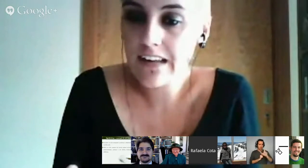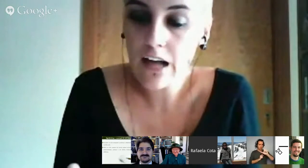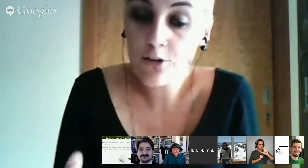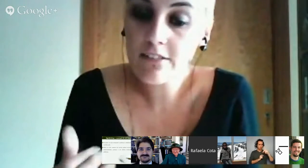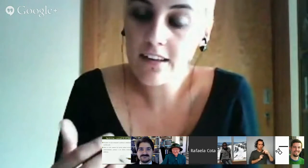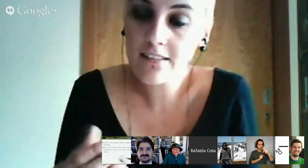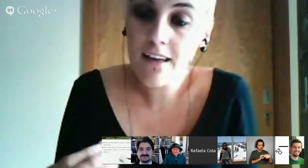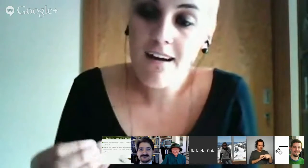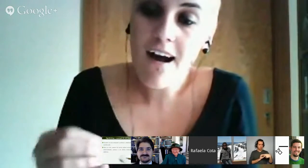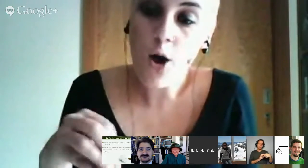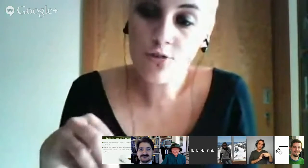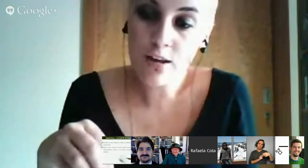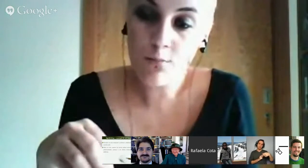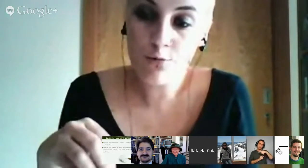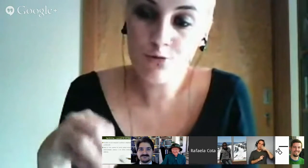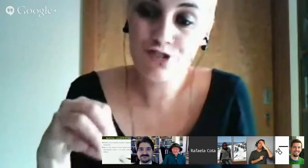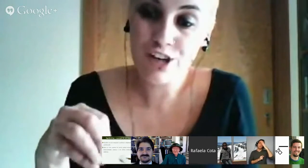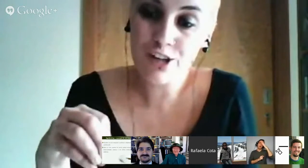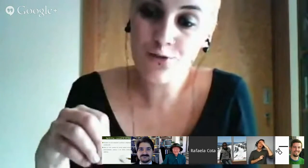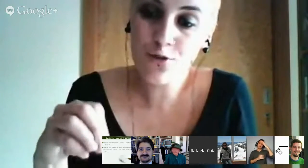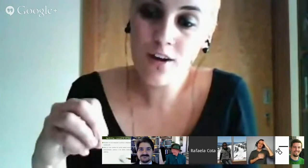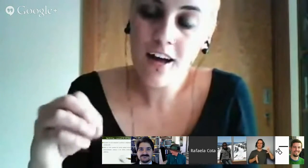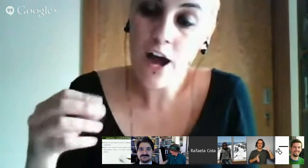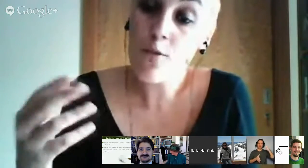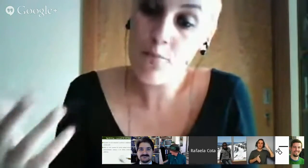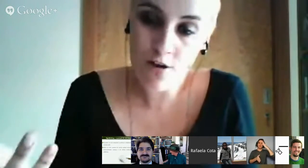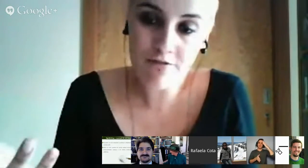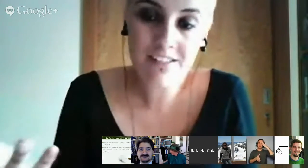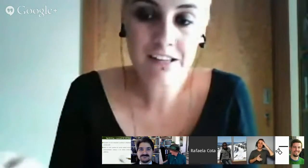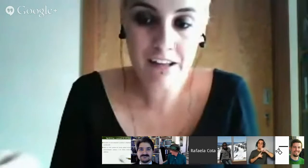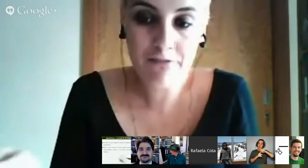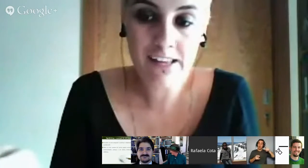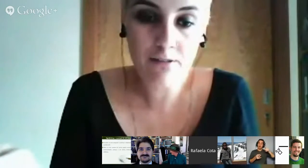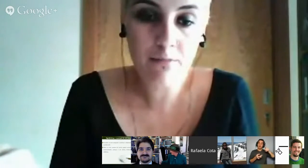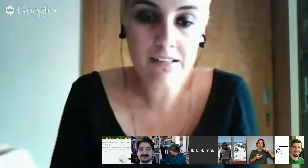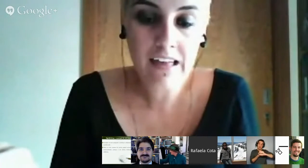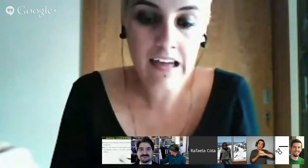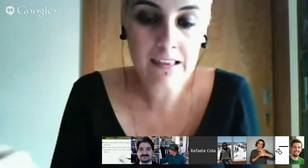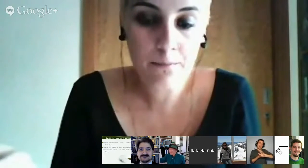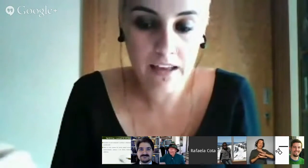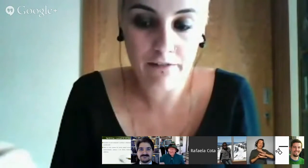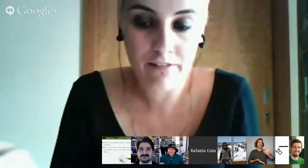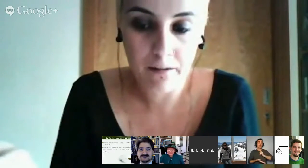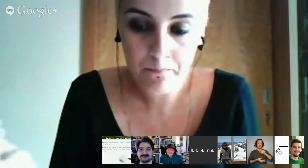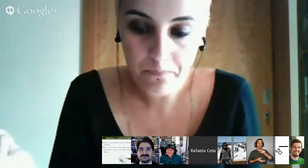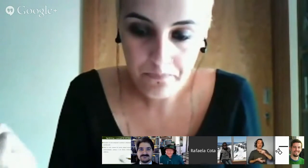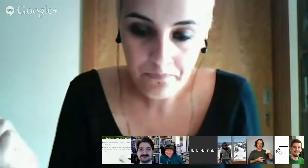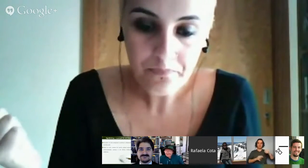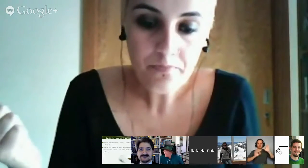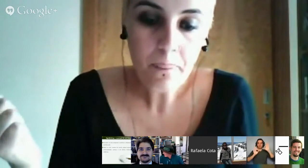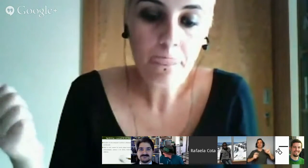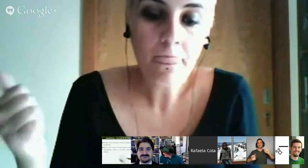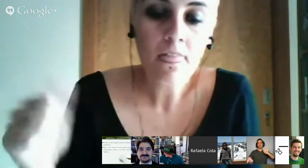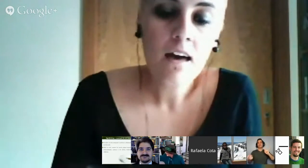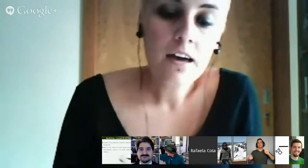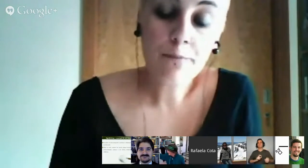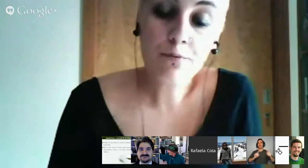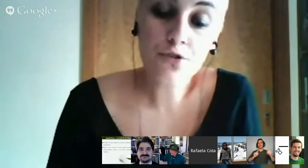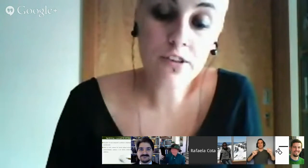será, no entanto, ao termo escrito, é uma prova de que efetivamente é adaptável. e, por outro